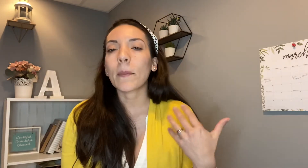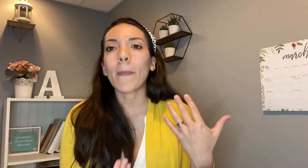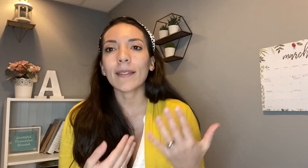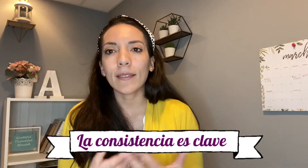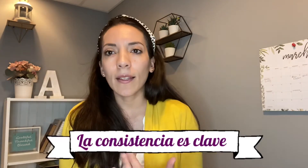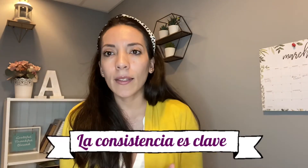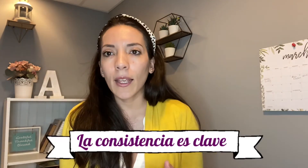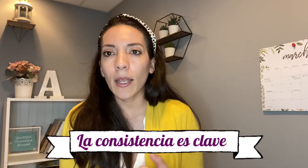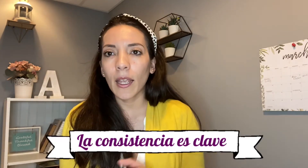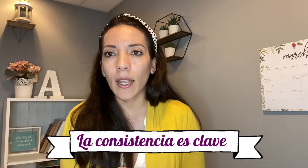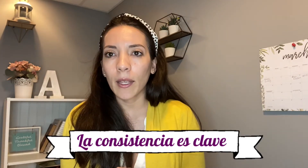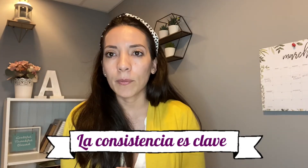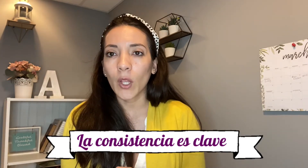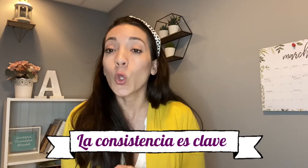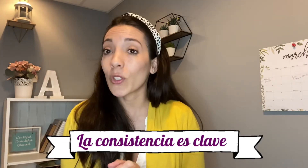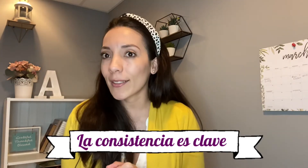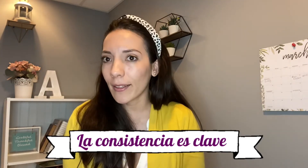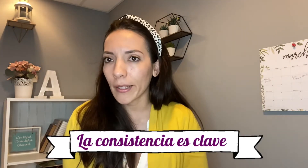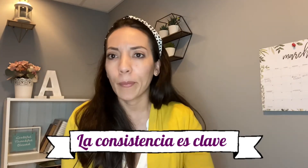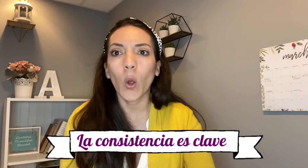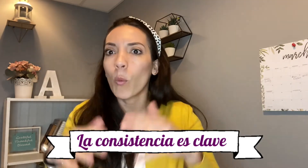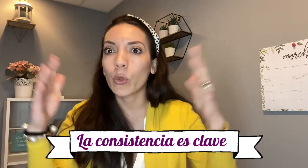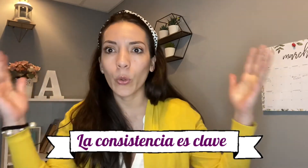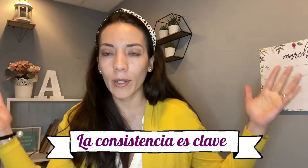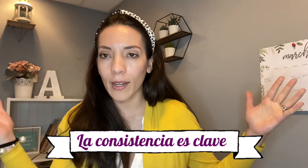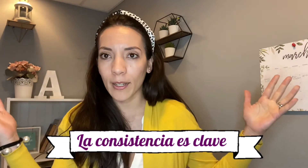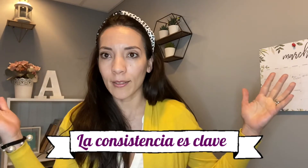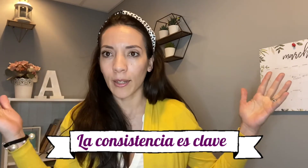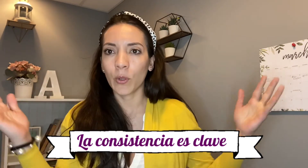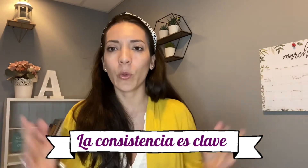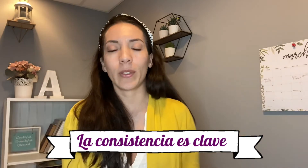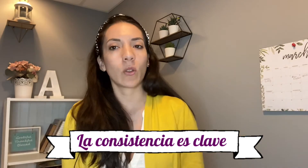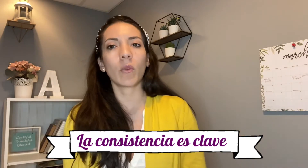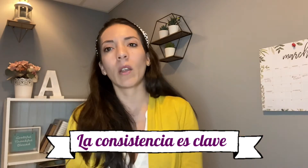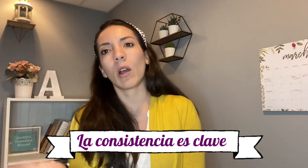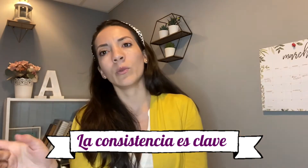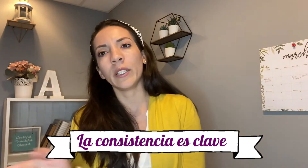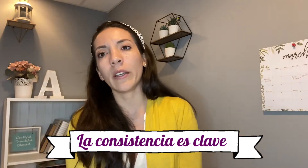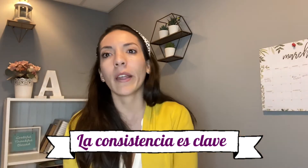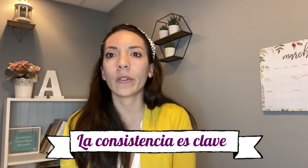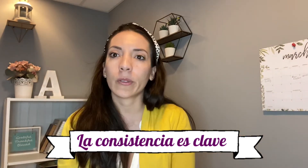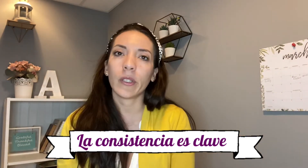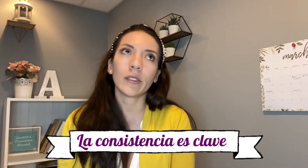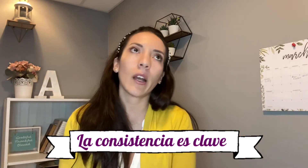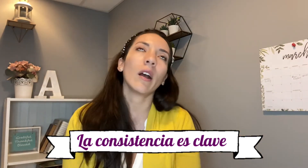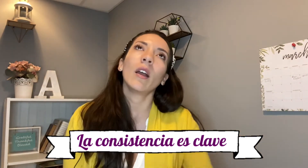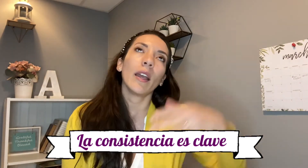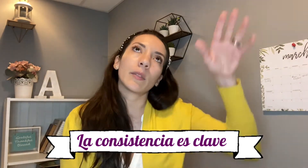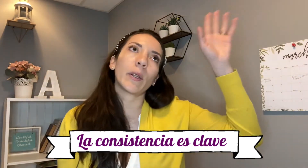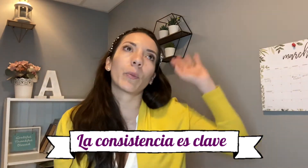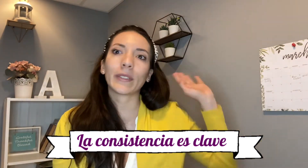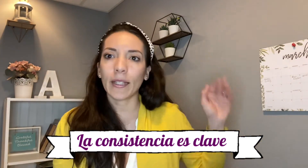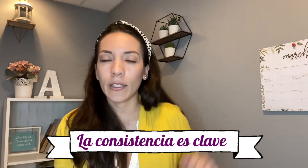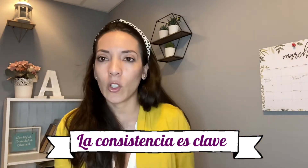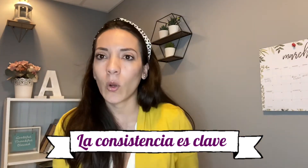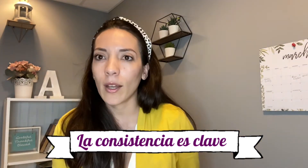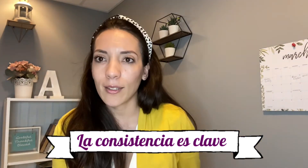bastante consistente como todo en la crianza no no es como que lo hago un día y al otro día ya espero pues que el niño haya